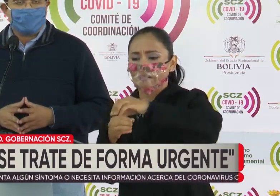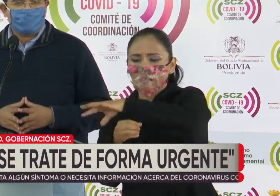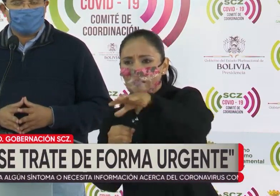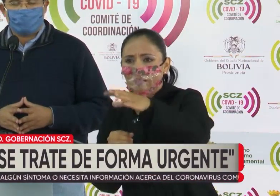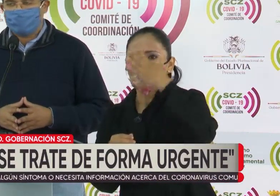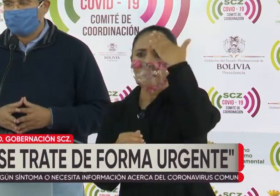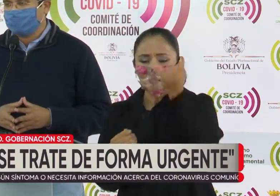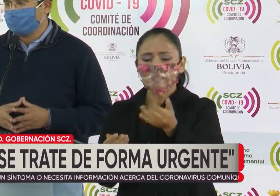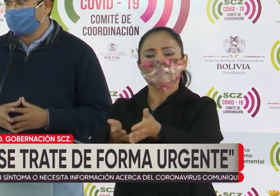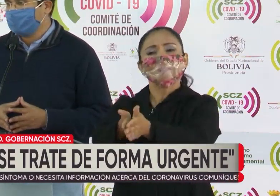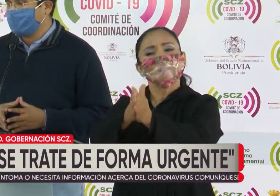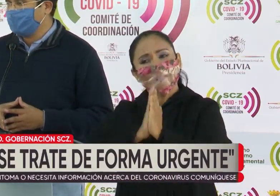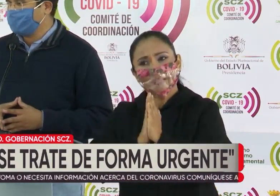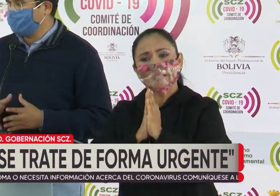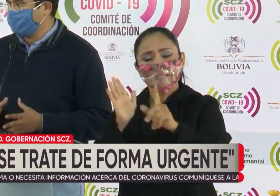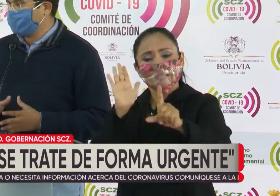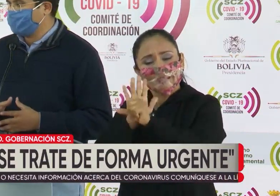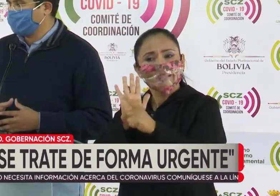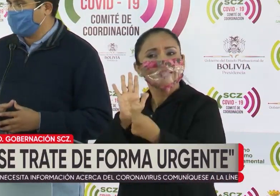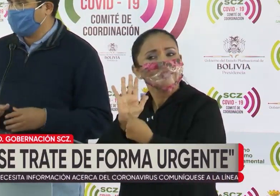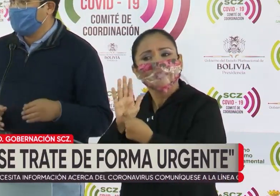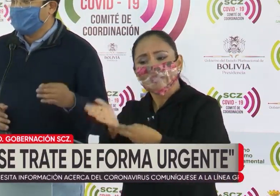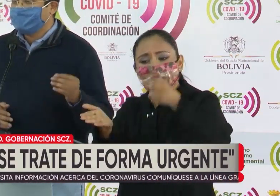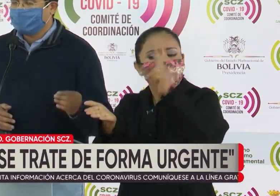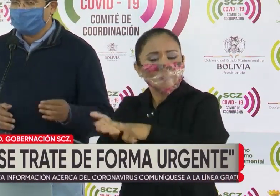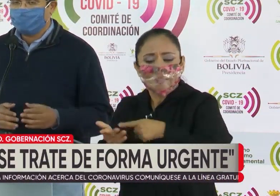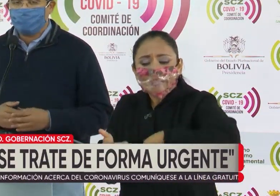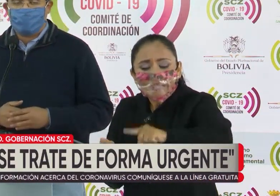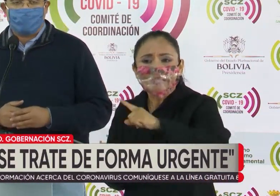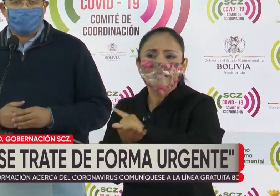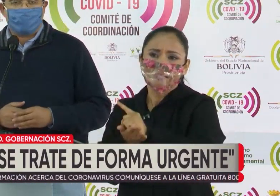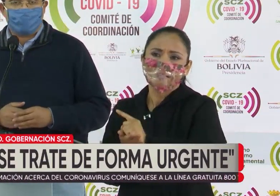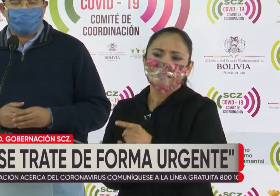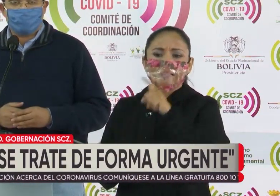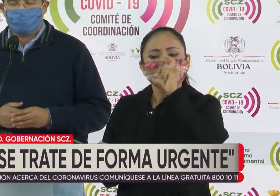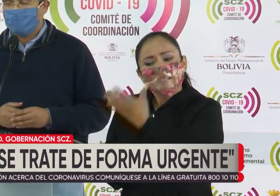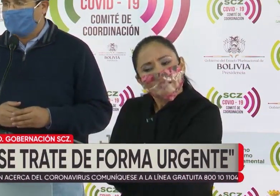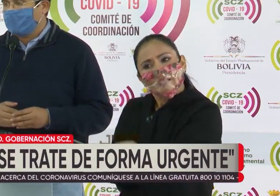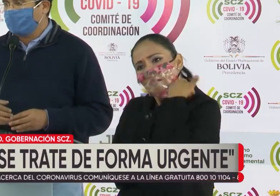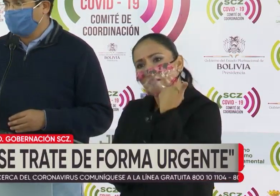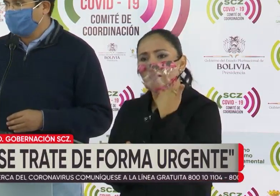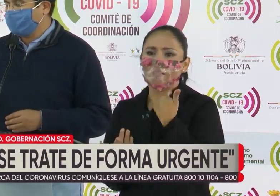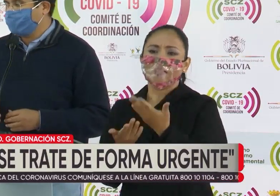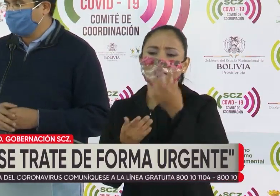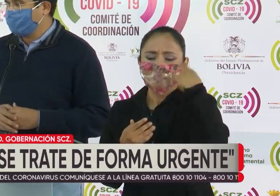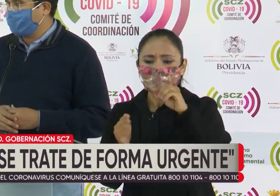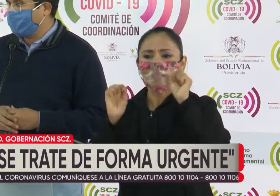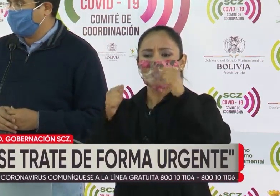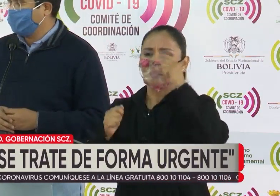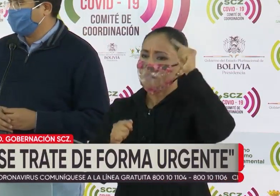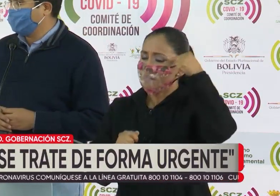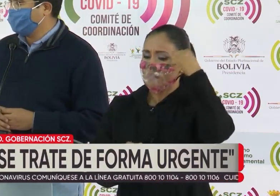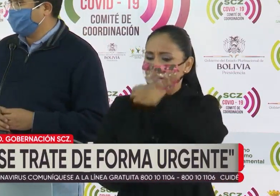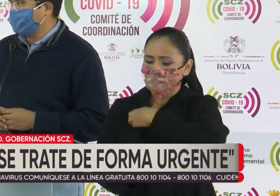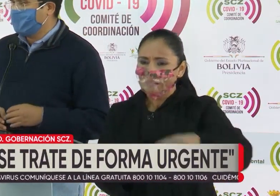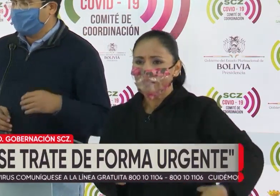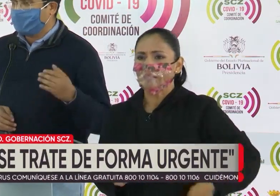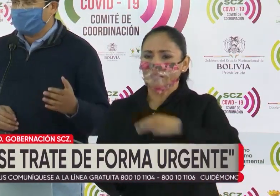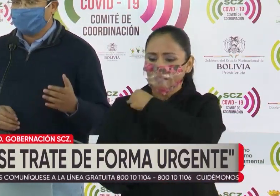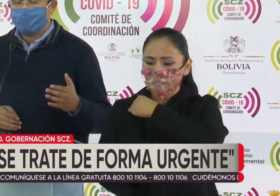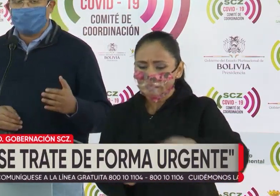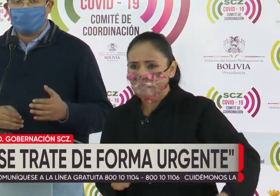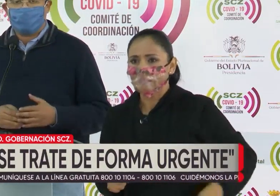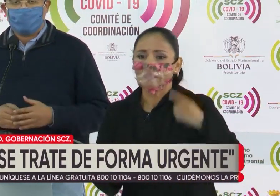estamos solicitando que esta ley se apruebe esta semana, se restituya estos recursos a los gobiernos municipales, gobernaciones,